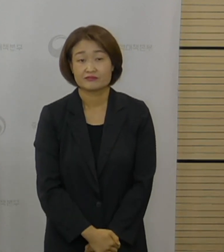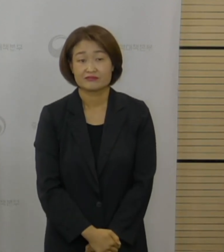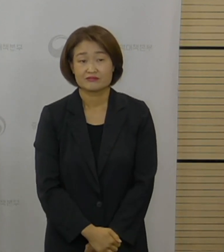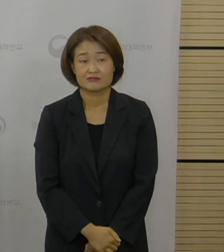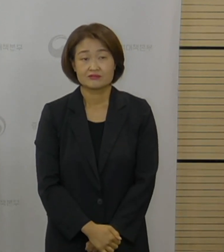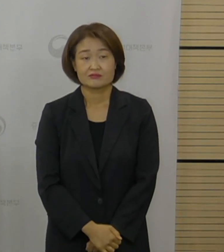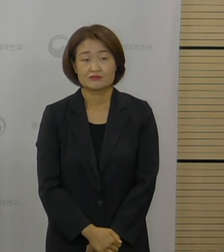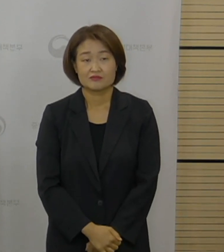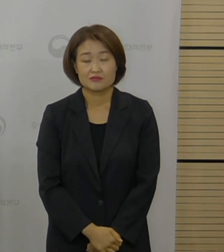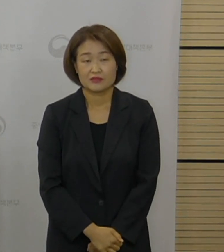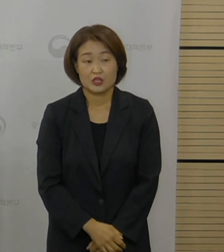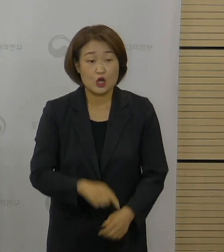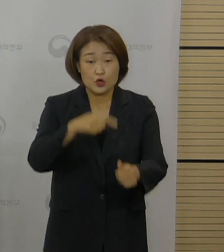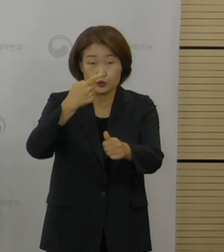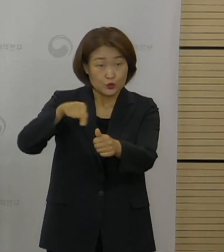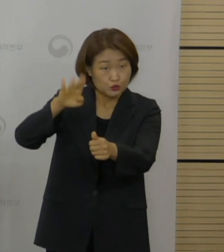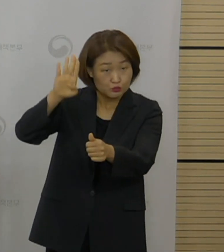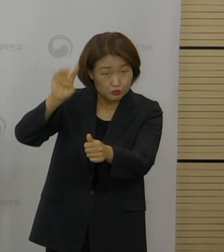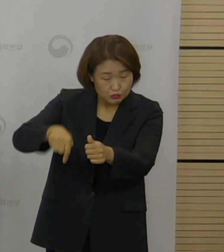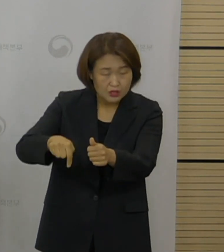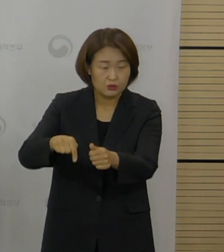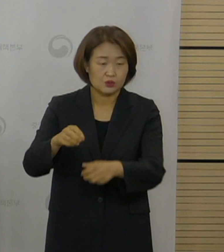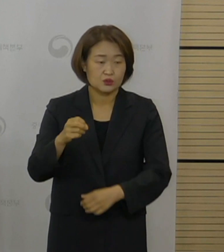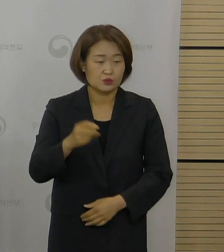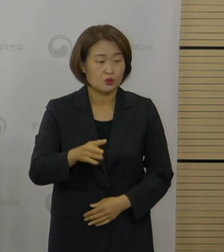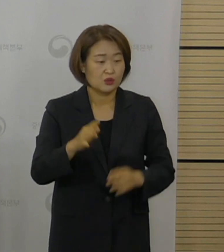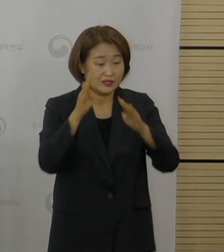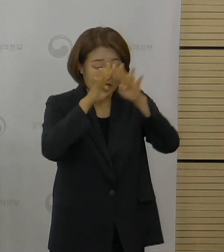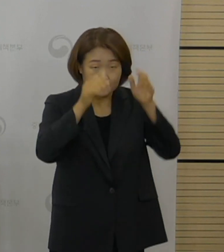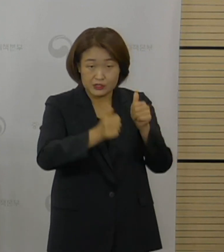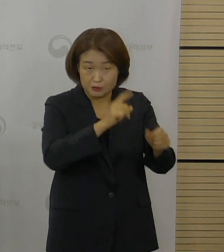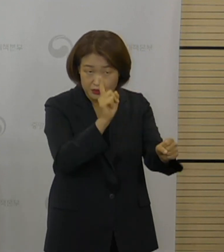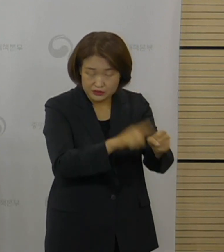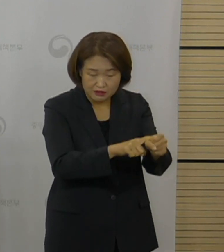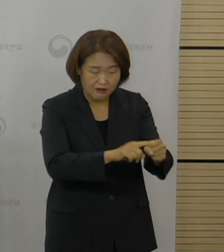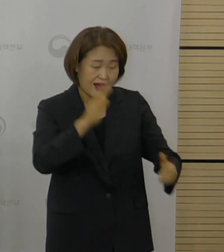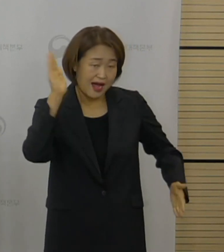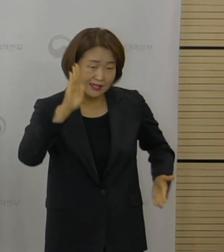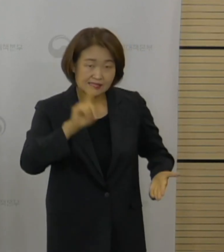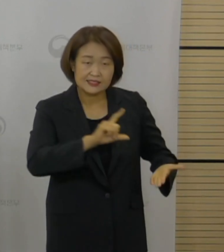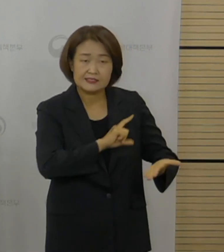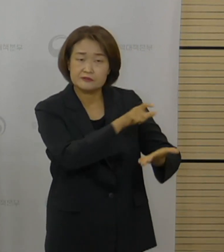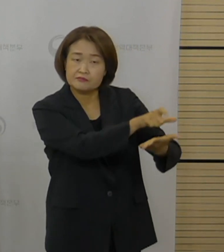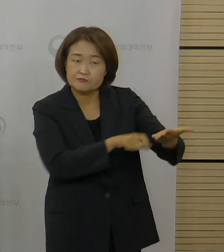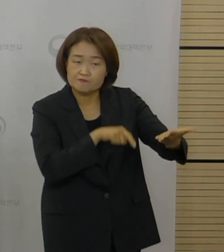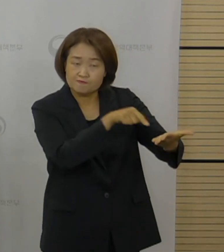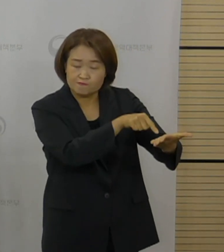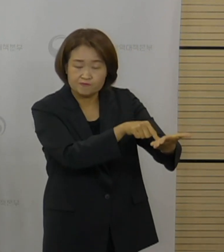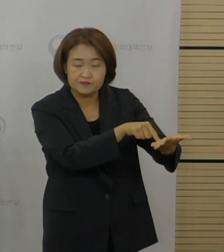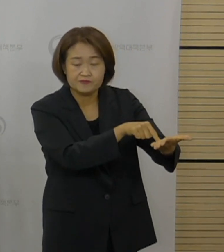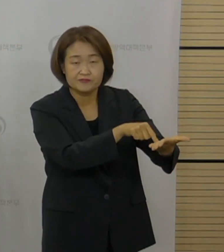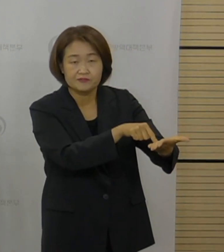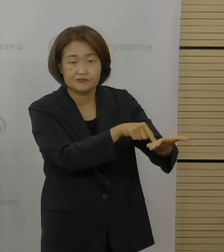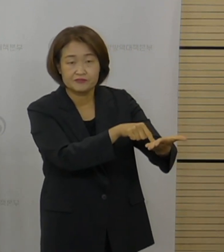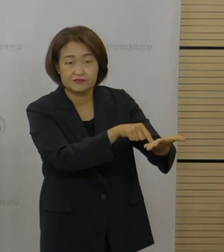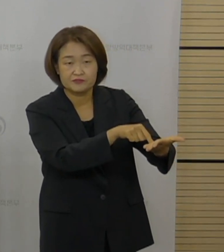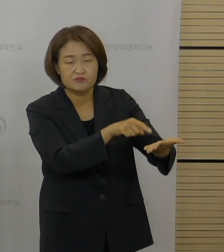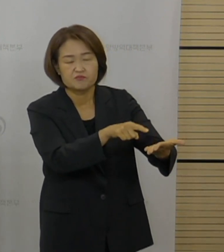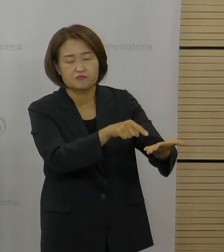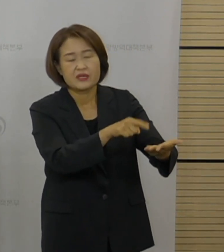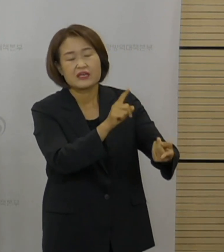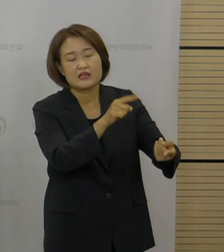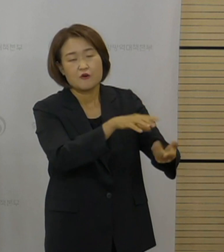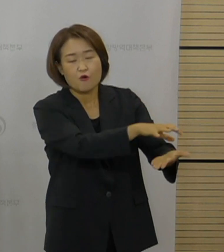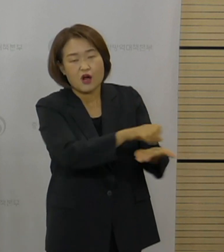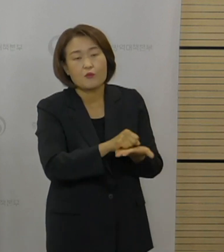설명드린 대로 교육부와 대입 수험생의 접종 대상자 명단 확보 방안에 대해서는 실무적인 협의를 진행